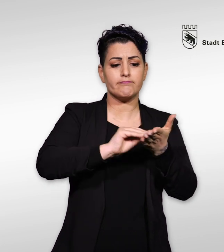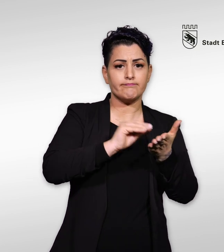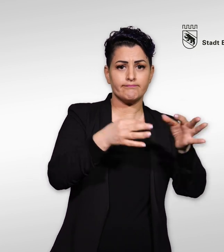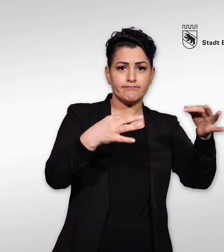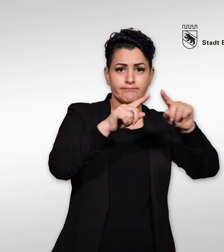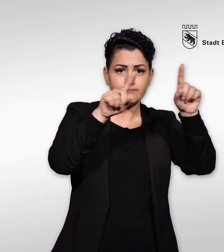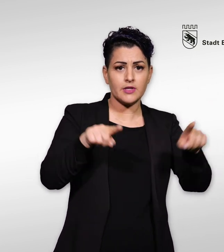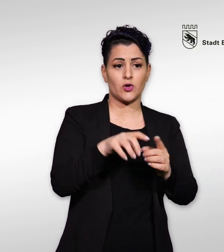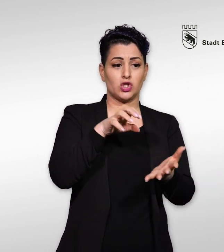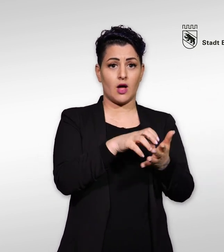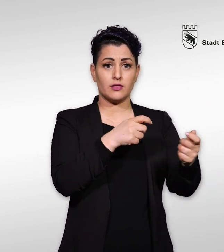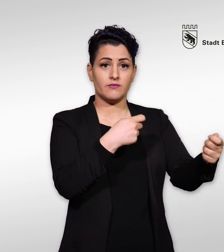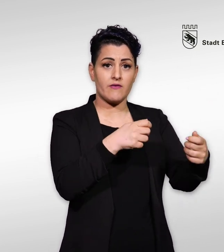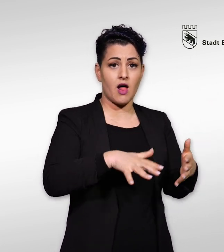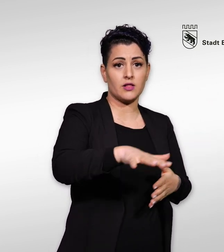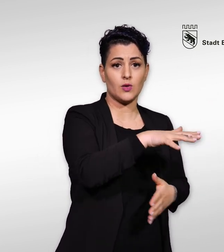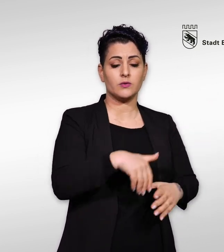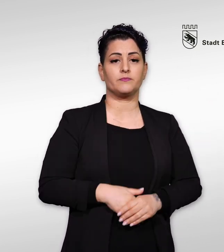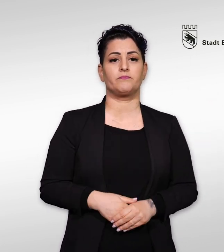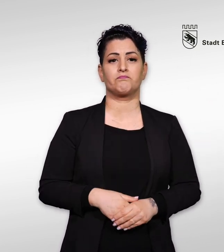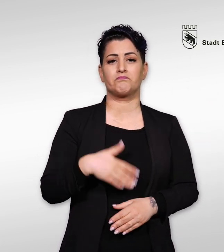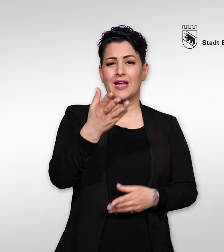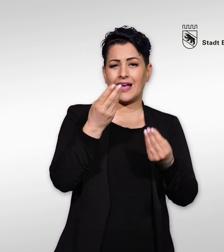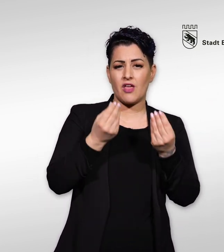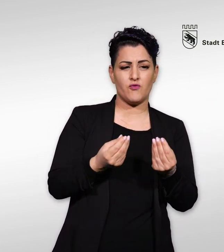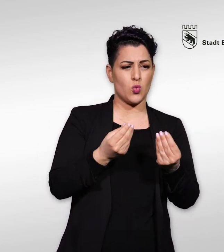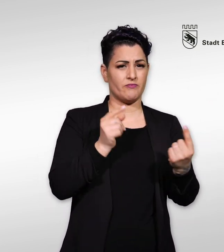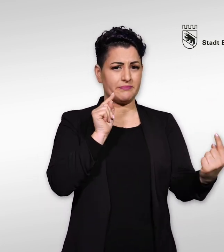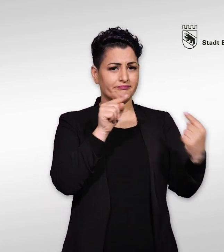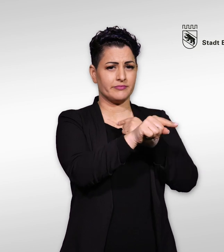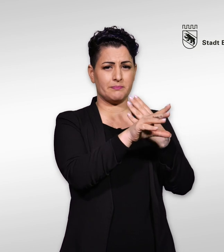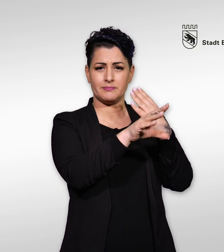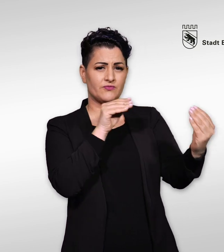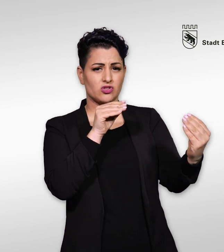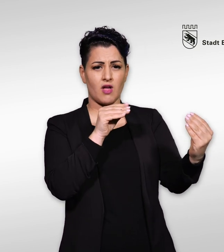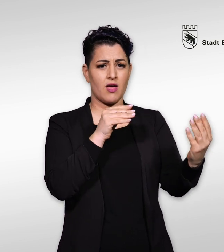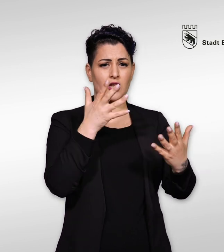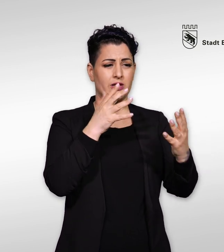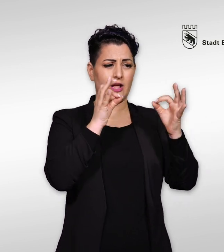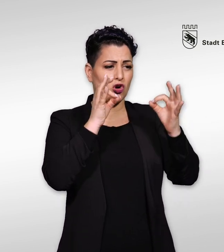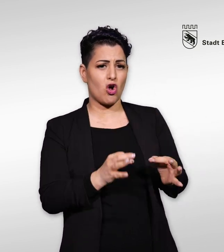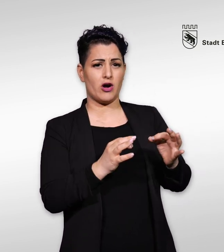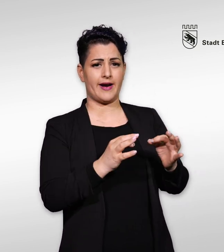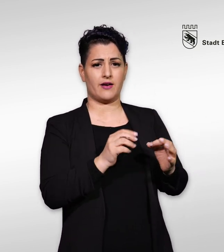einem Schreiben der städtischen Verwaltung? Fühlen Sie sich missverstanden oder unkorrekt behandelt?